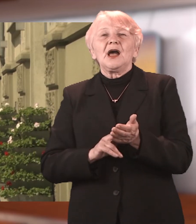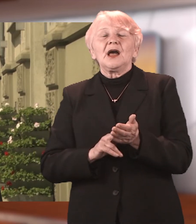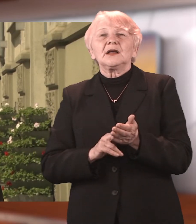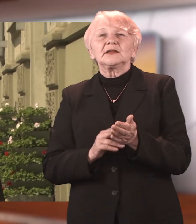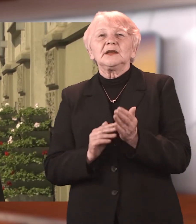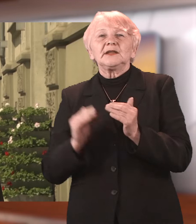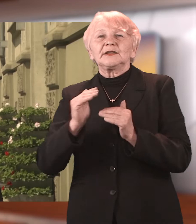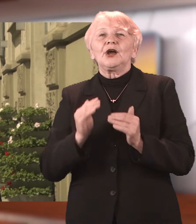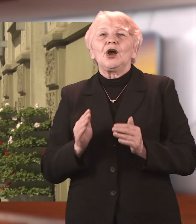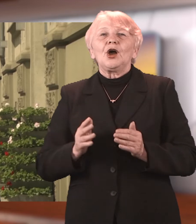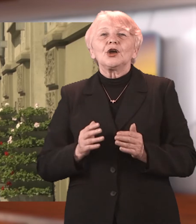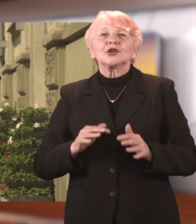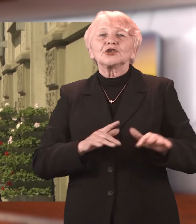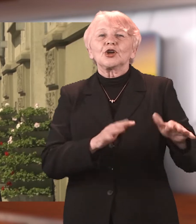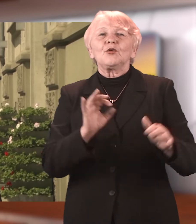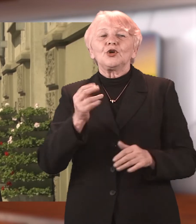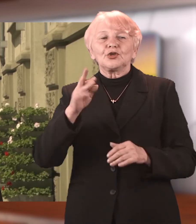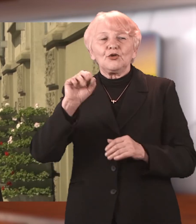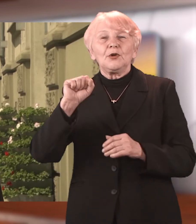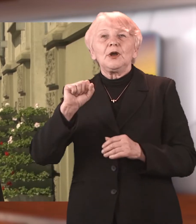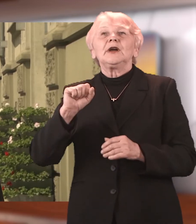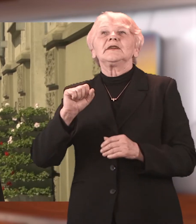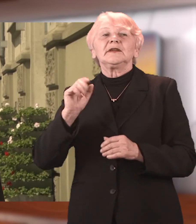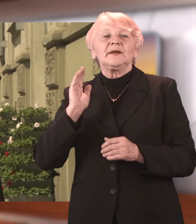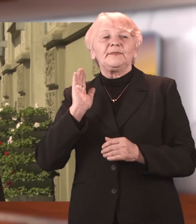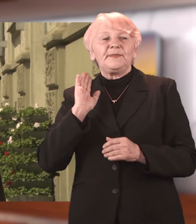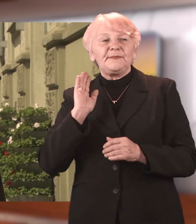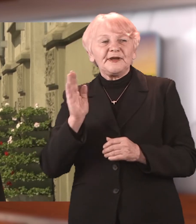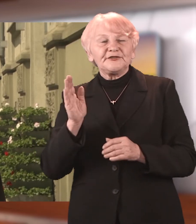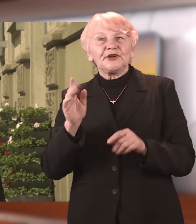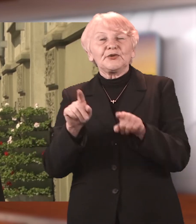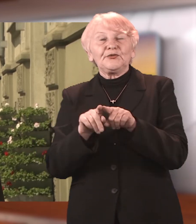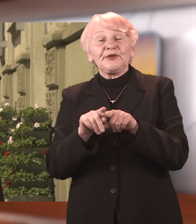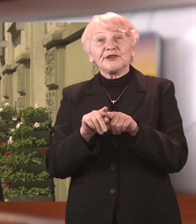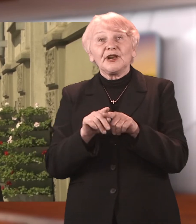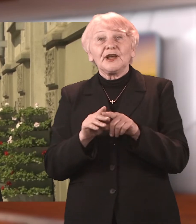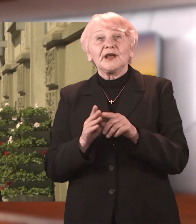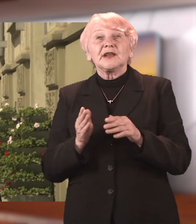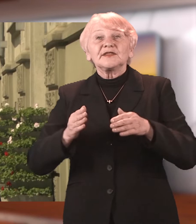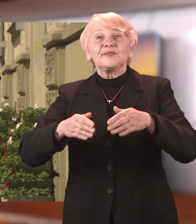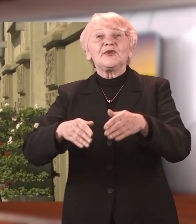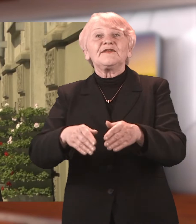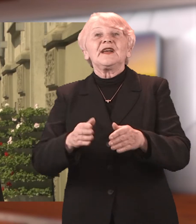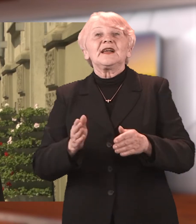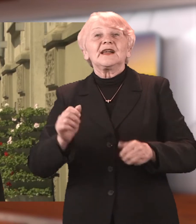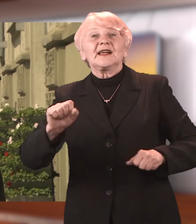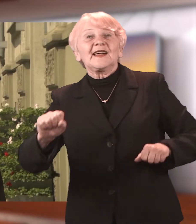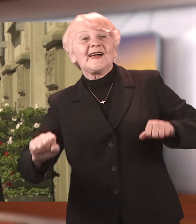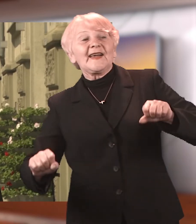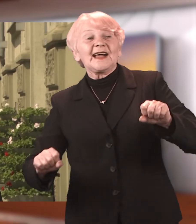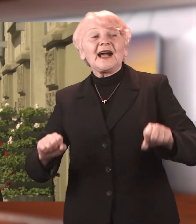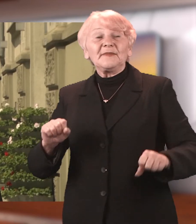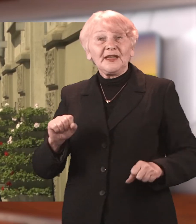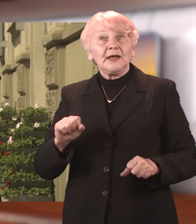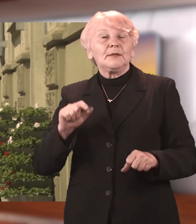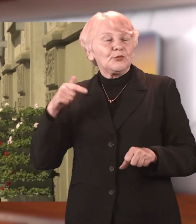koniecznie pod opieką osoby dorosłej, a niezależnie od tego na bulwarach, na plaży kolejne atrakcje takie i sportowe